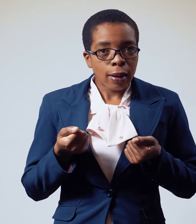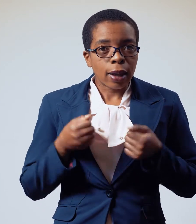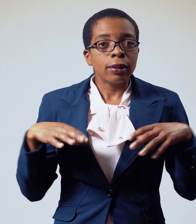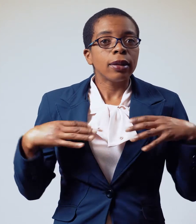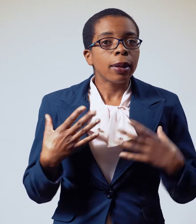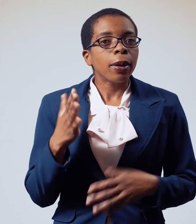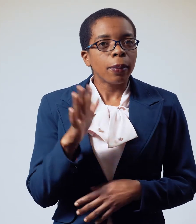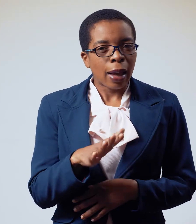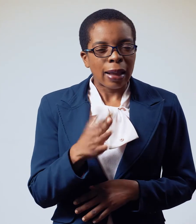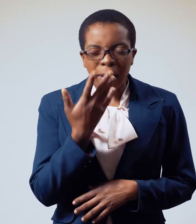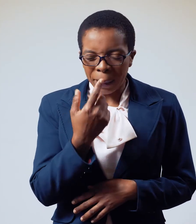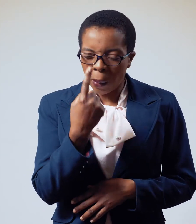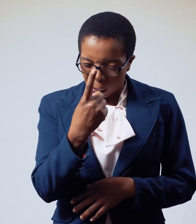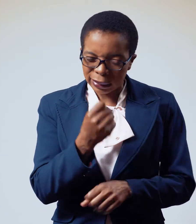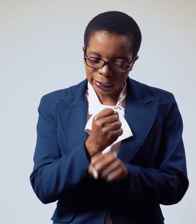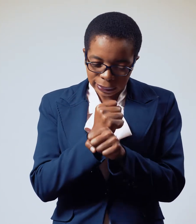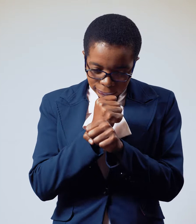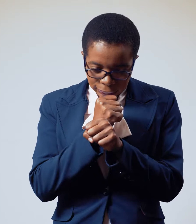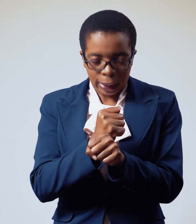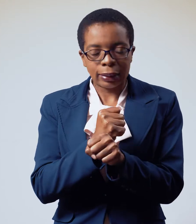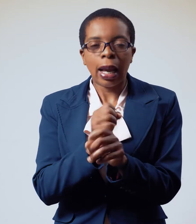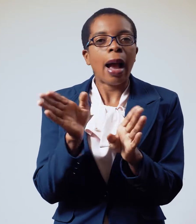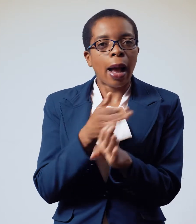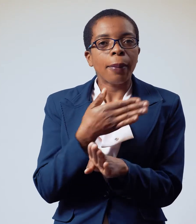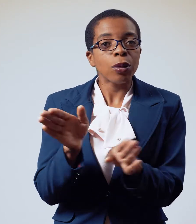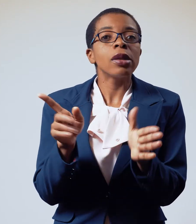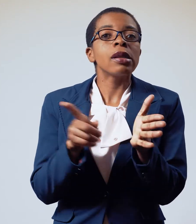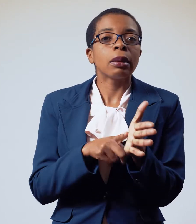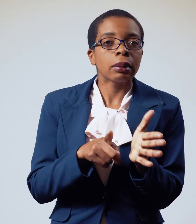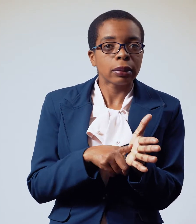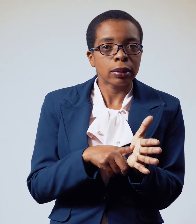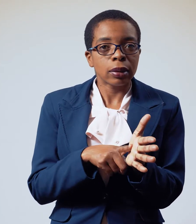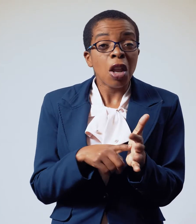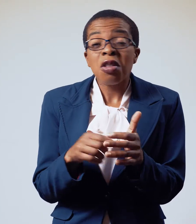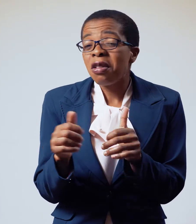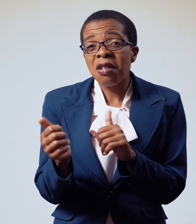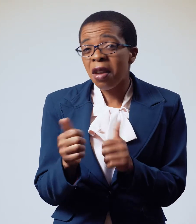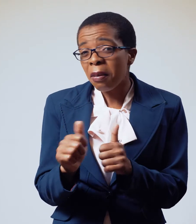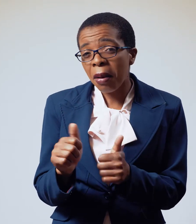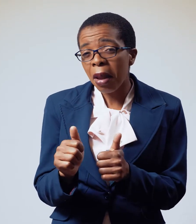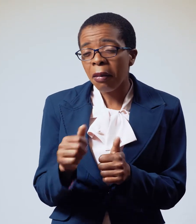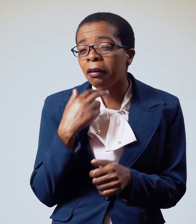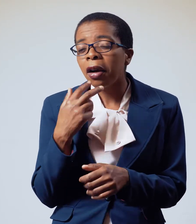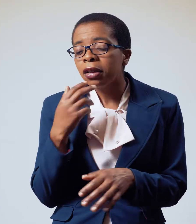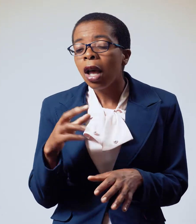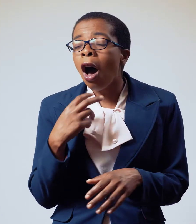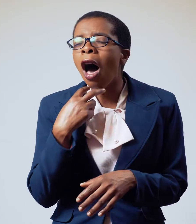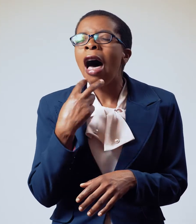mara, ndivo wanonyanyo sangana nenjozi ya kushunguruzwa pabondi. Hajinei kutiavakuwa nisi kuona mupariwe mwosho.